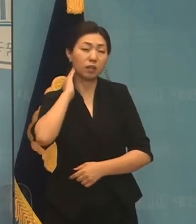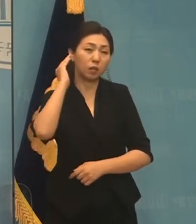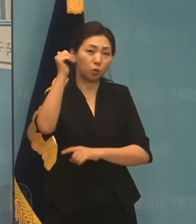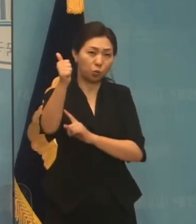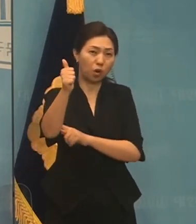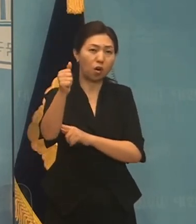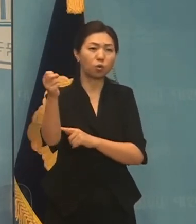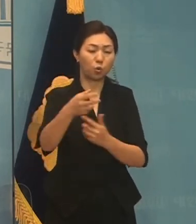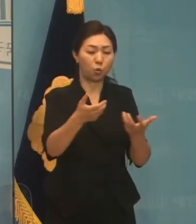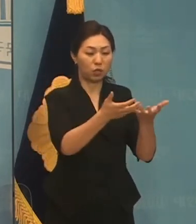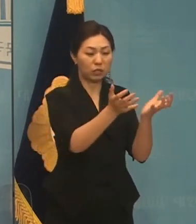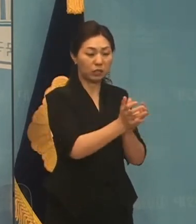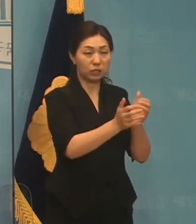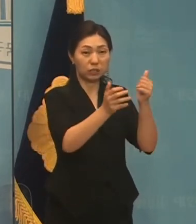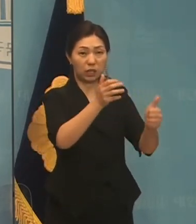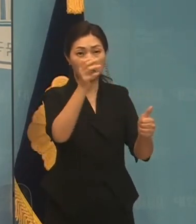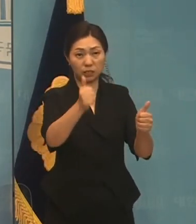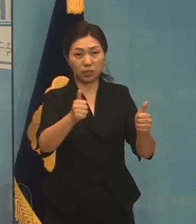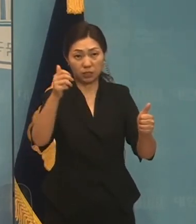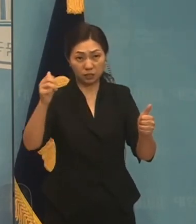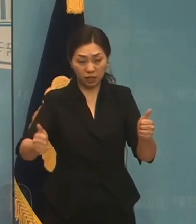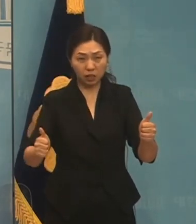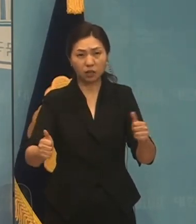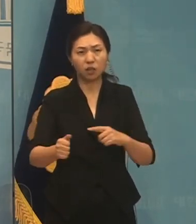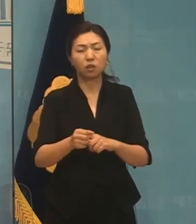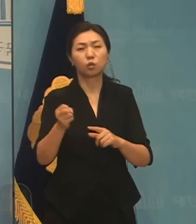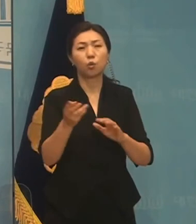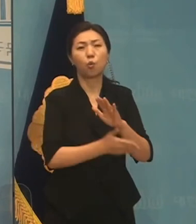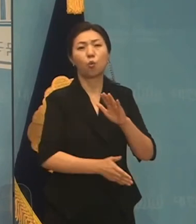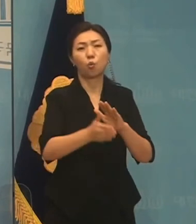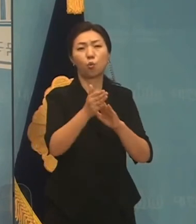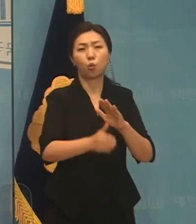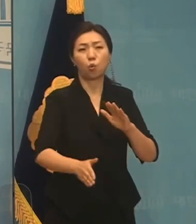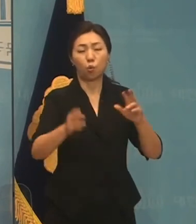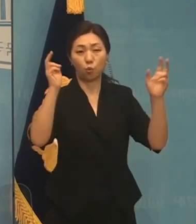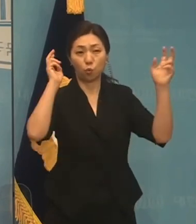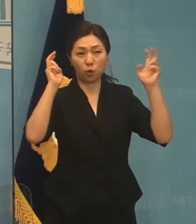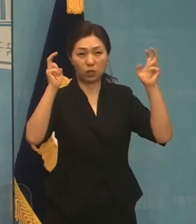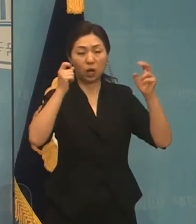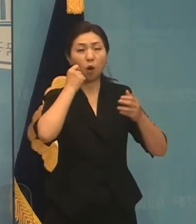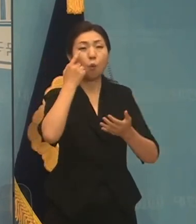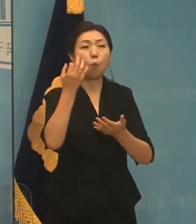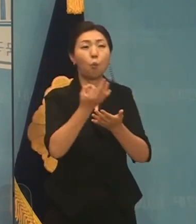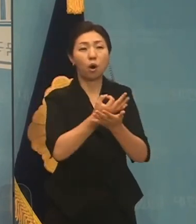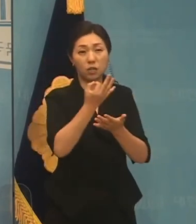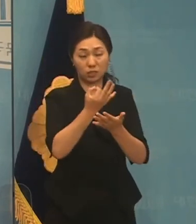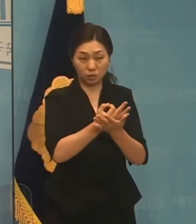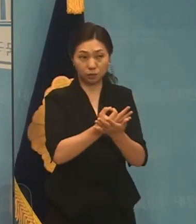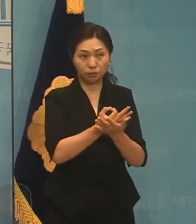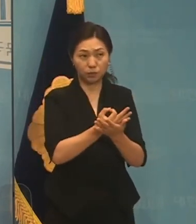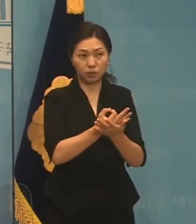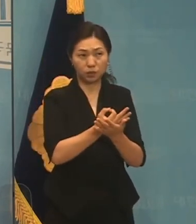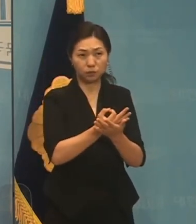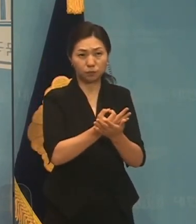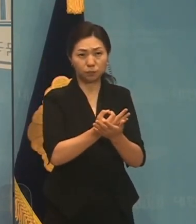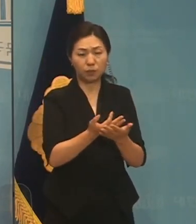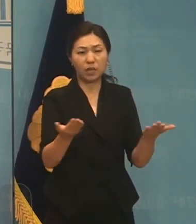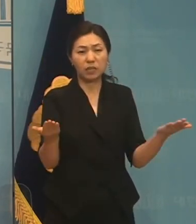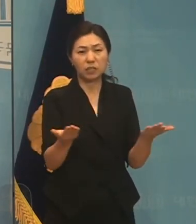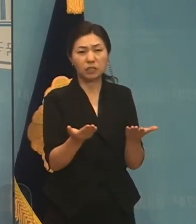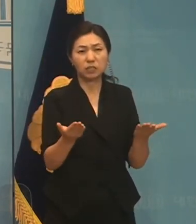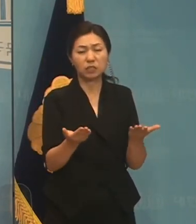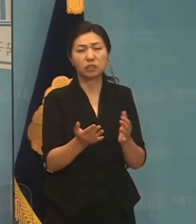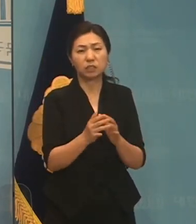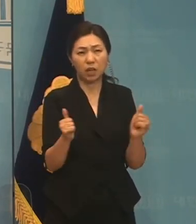정무직 공무원과 공기업 임원의 임금을 근로자 평균